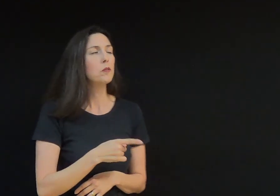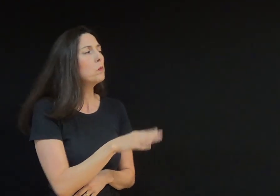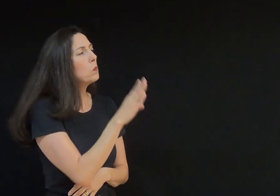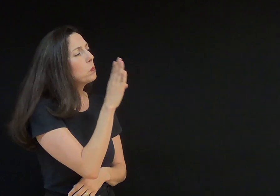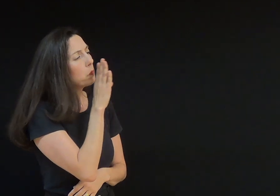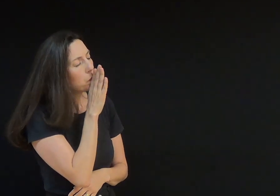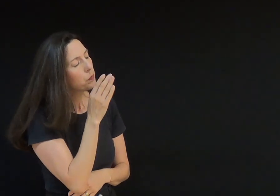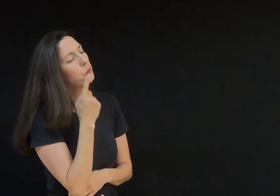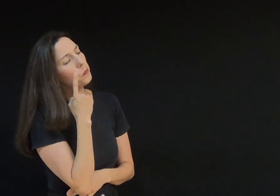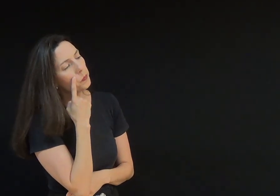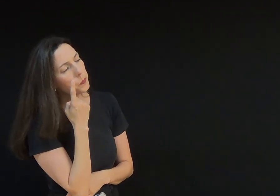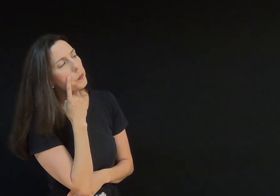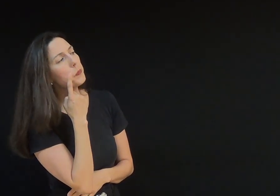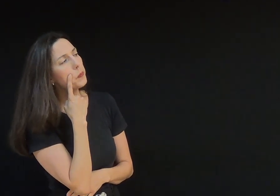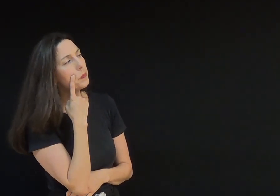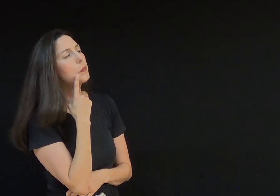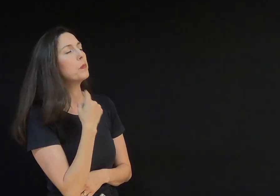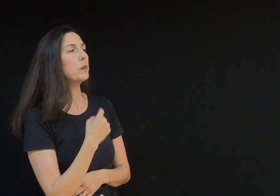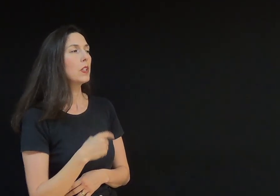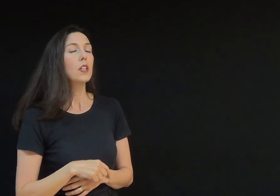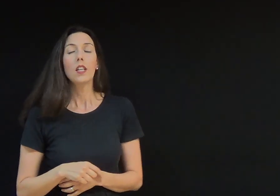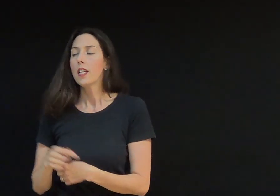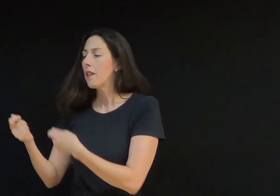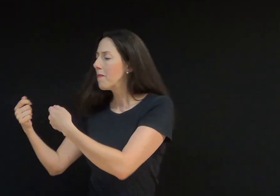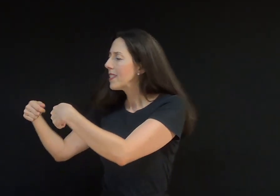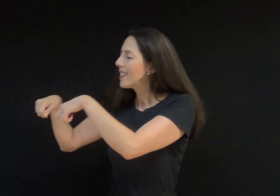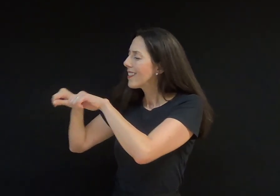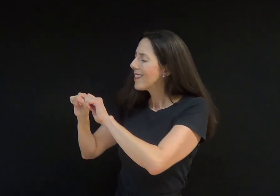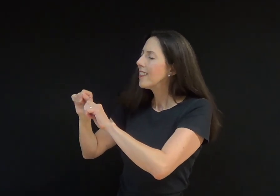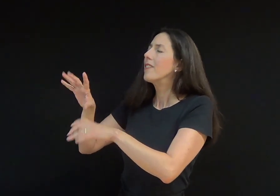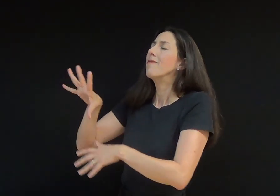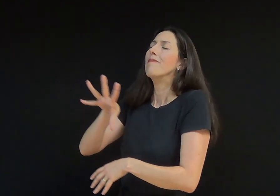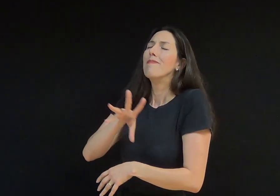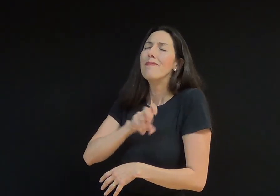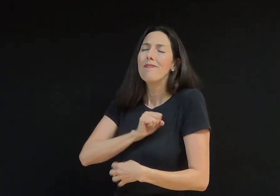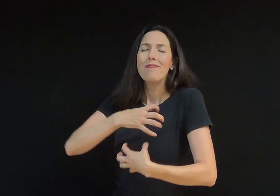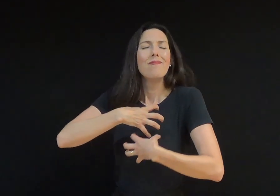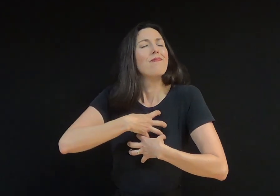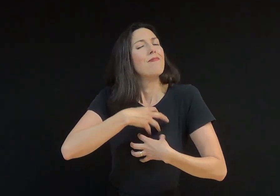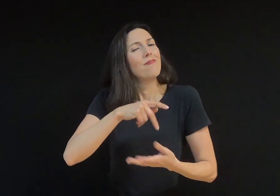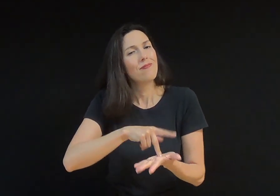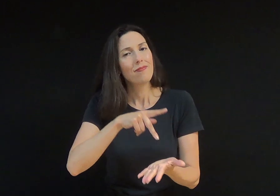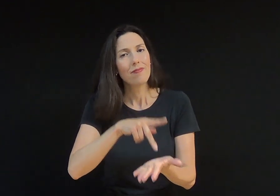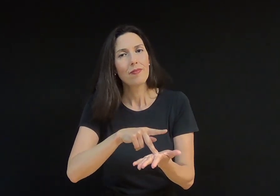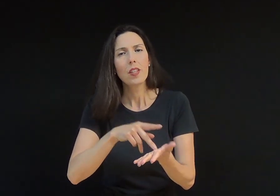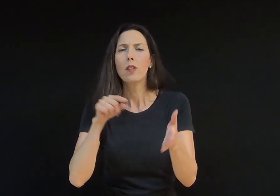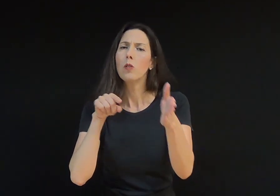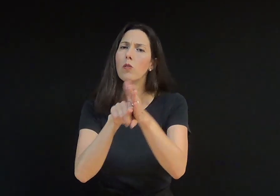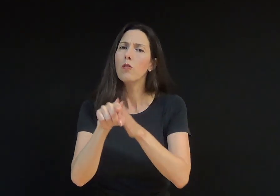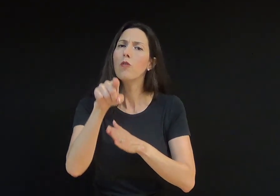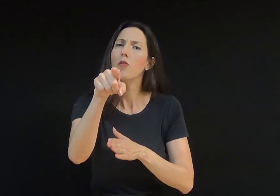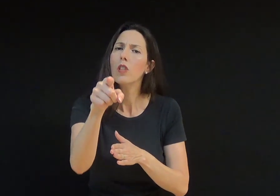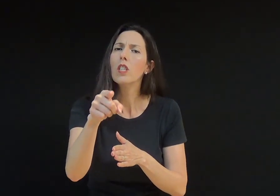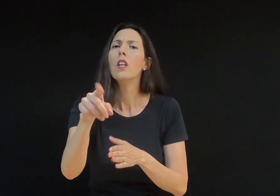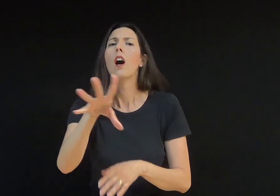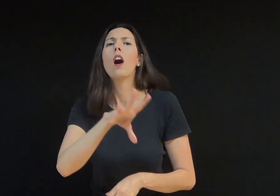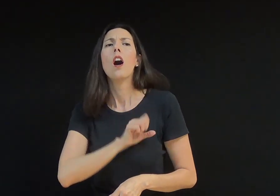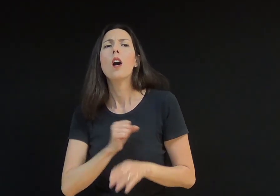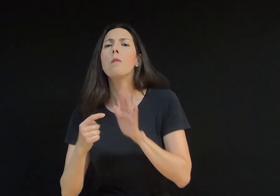necessárias. Sempre me sentia acolhido e amado. Qual a sua forma de amar as pessoas? É através das